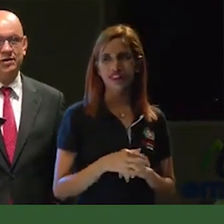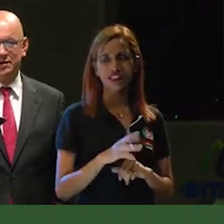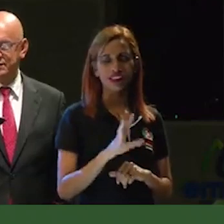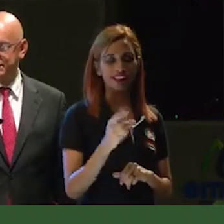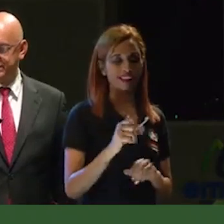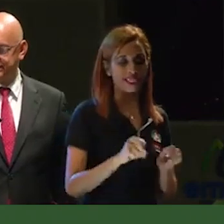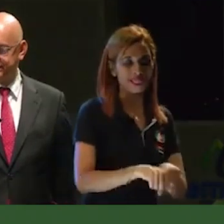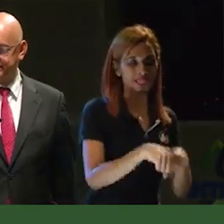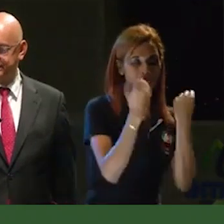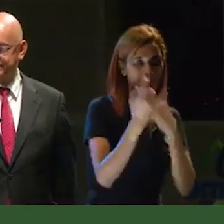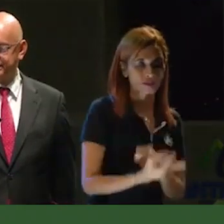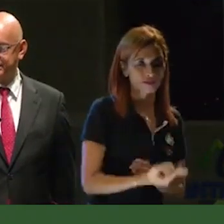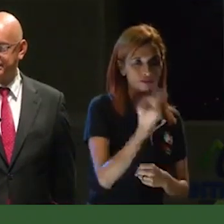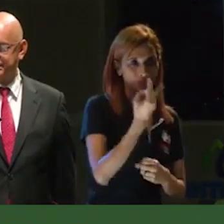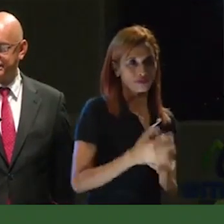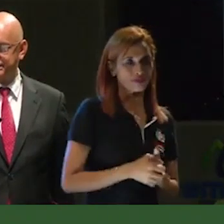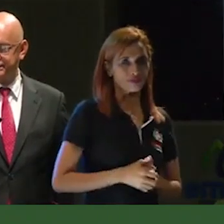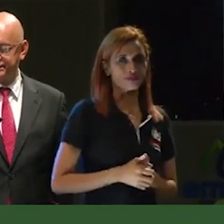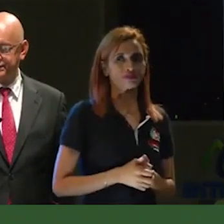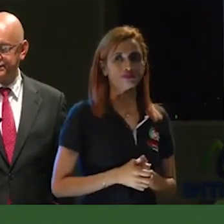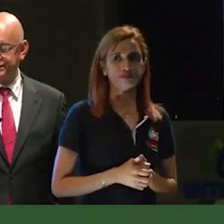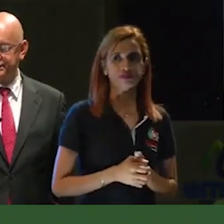a ese proceso que queríamos llevar.